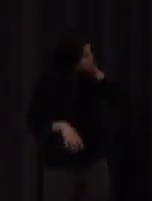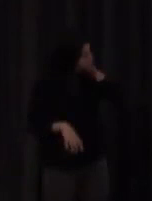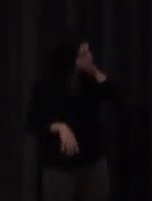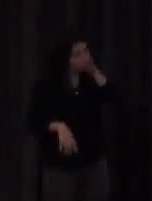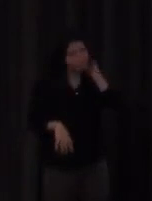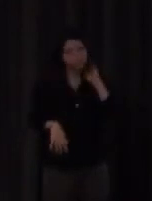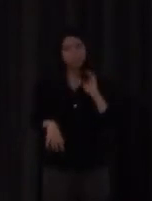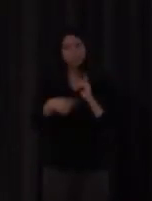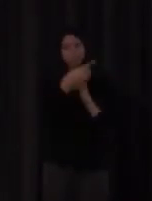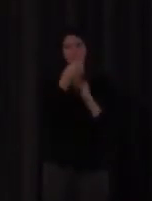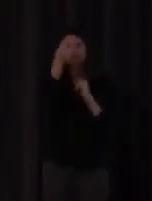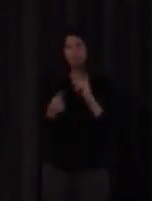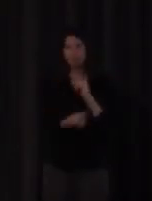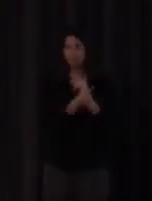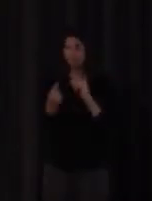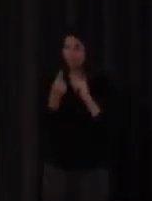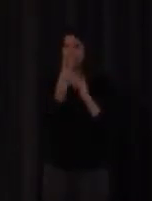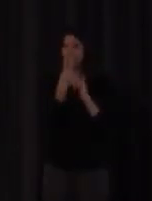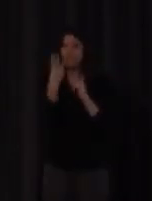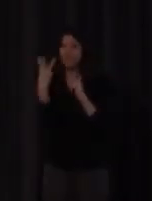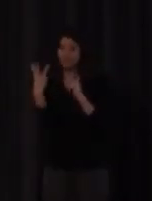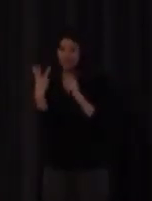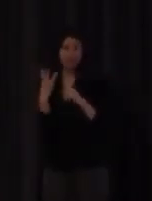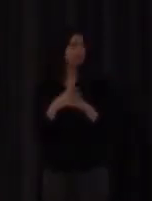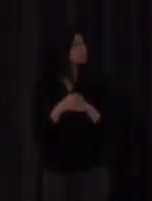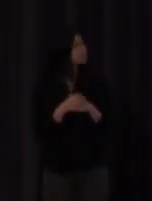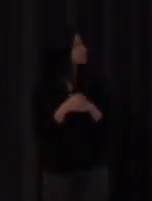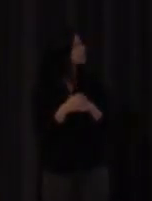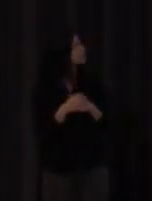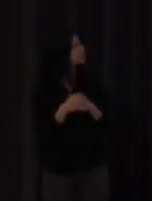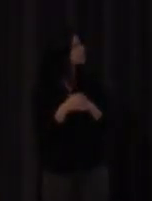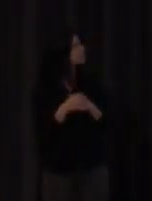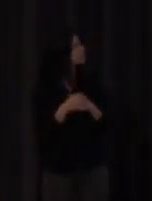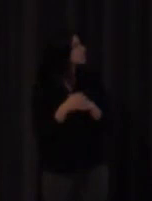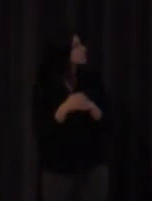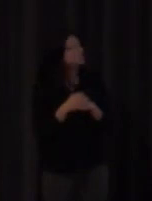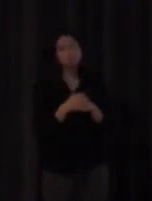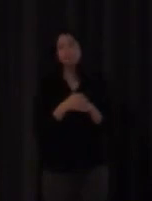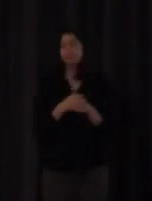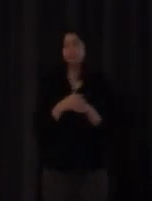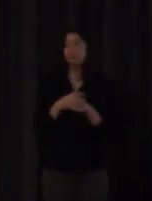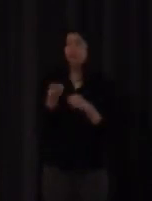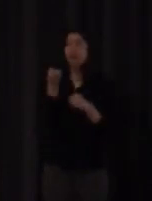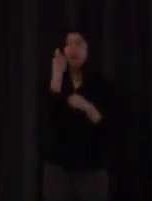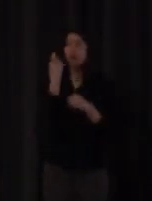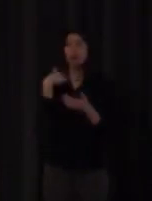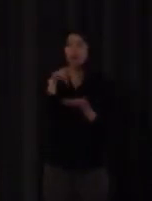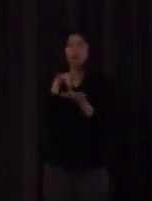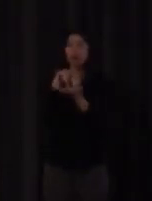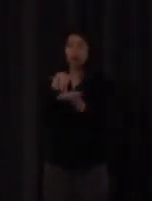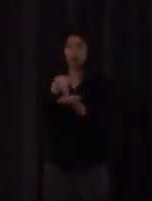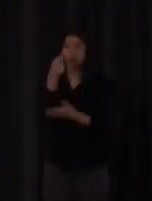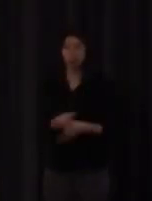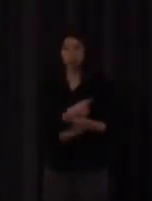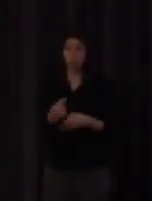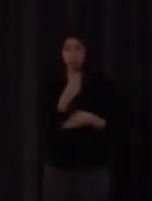son 23 los que hasta ahora han pasado la experiencia del instituto luego le contaré otra más reciente en un